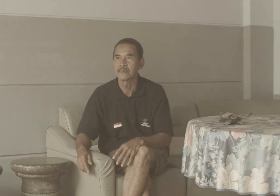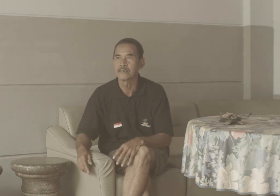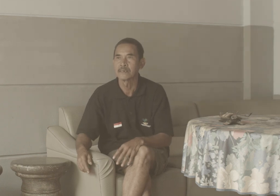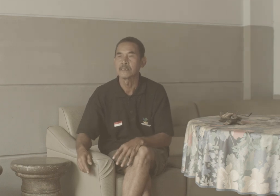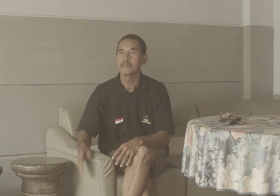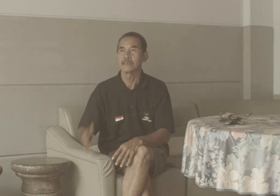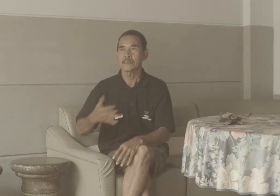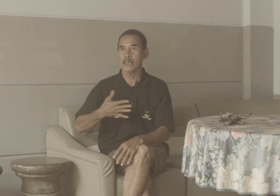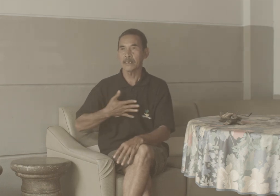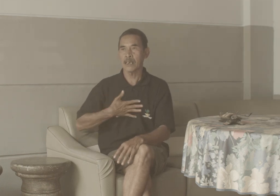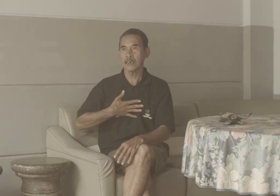Saya